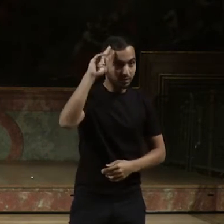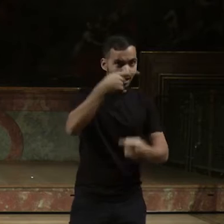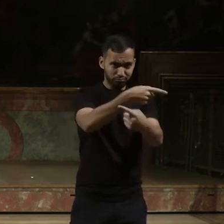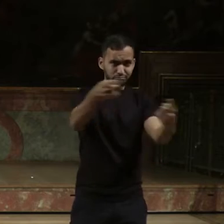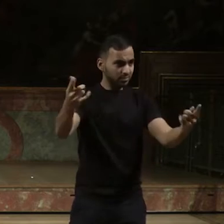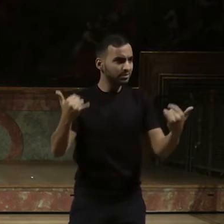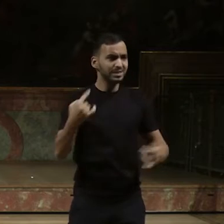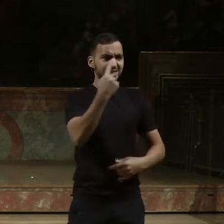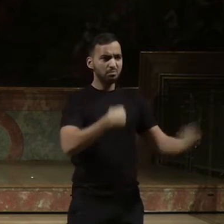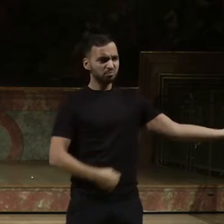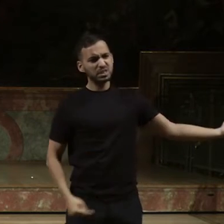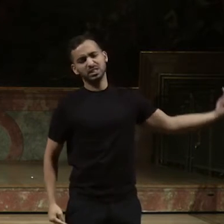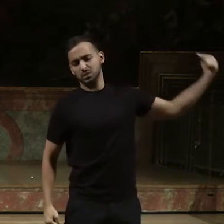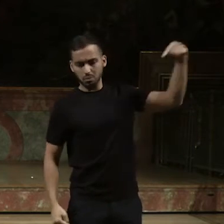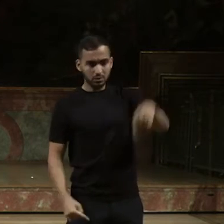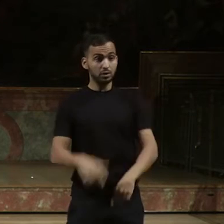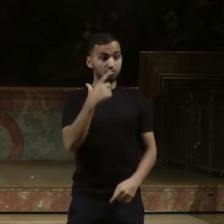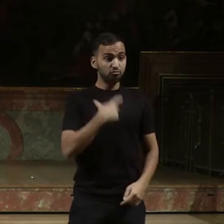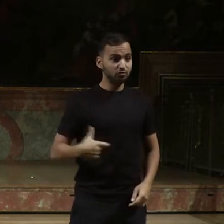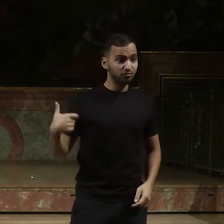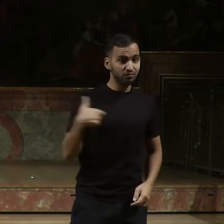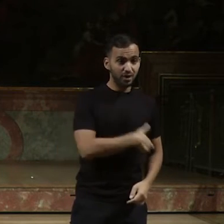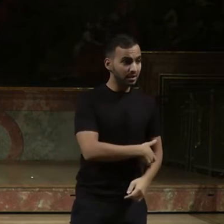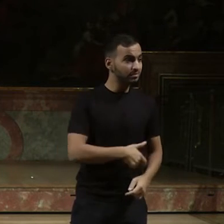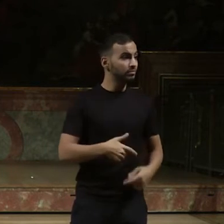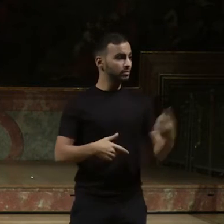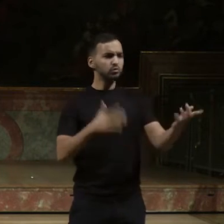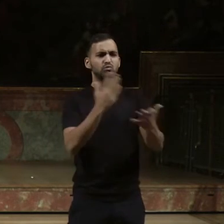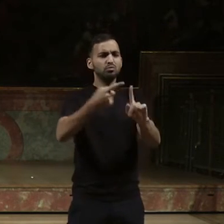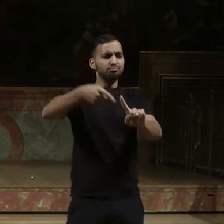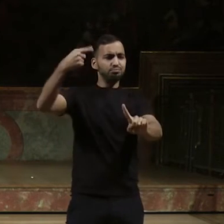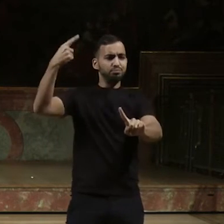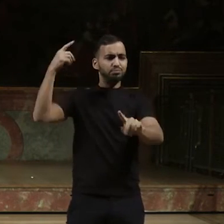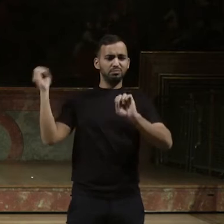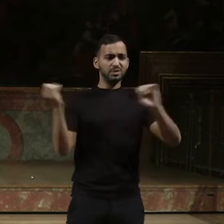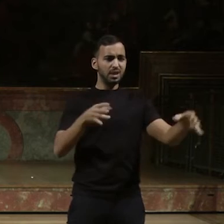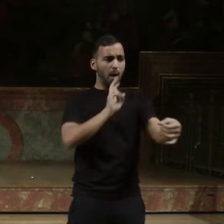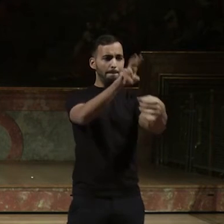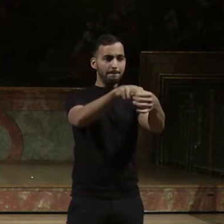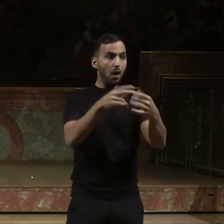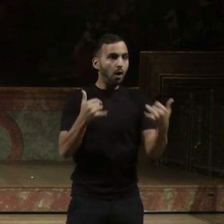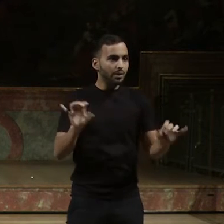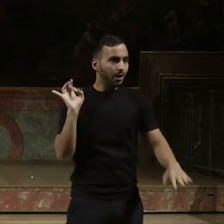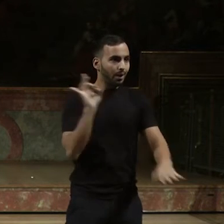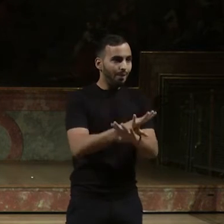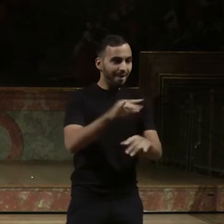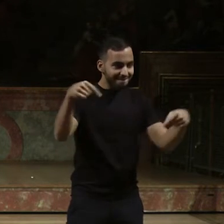aus der Schweiz, hat schon an mehreren Dev Slams teilgenommen. Heute zum Glück hier bei uns in